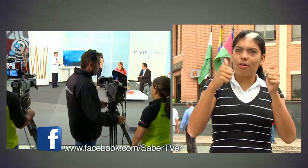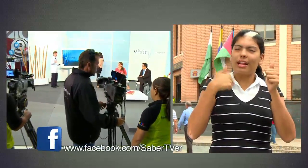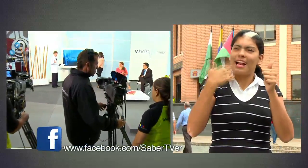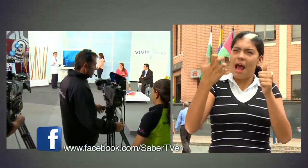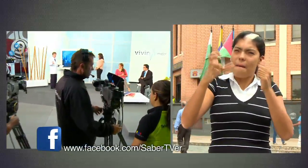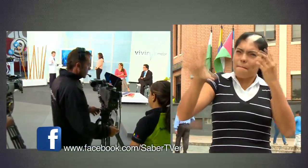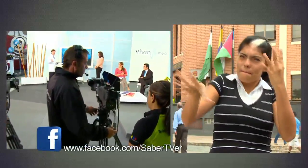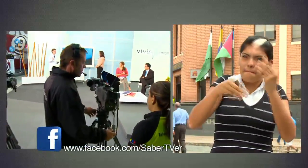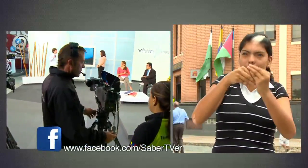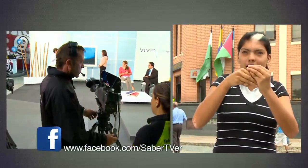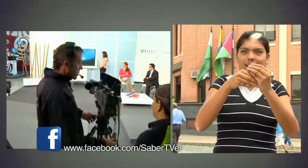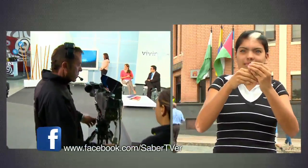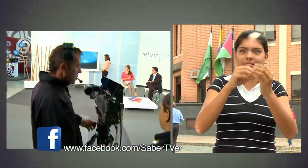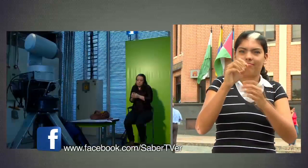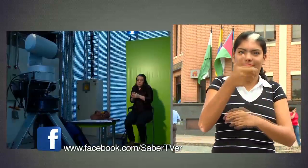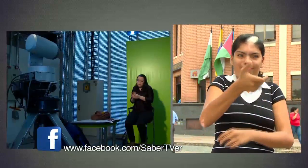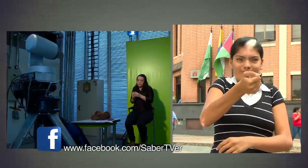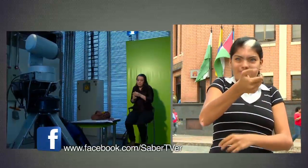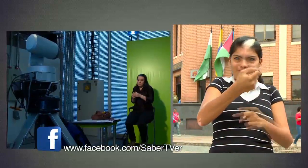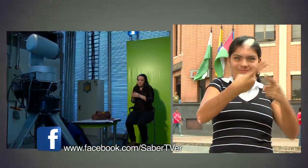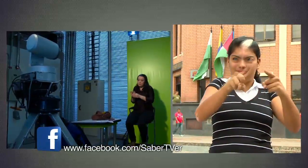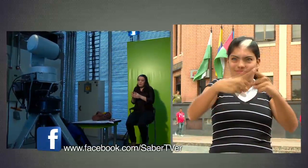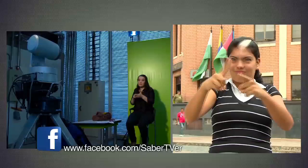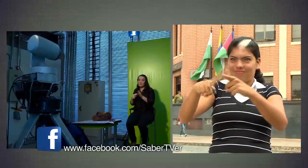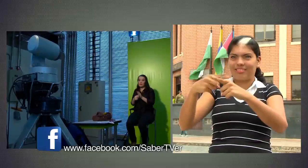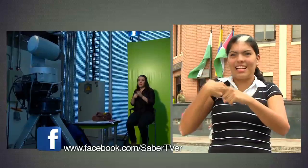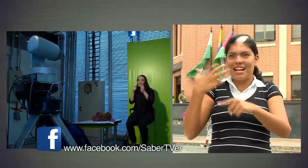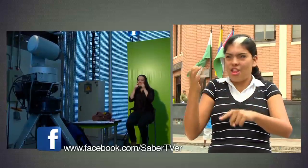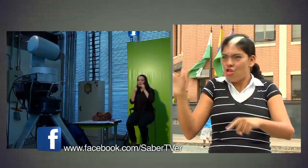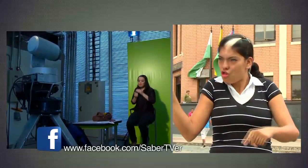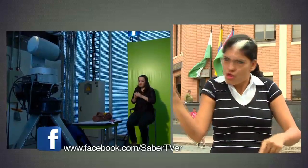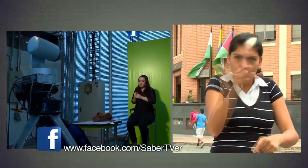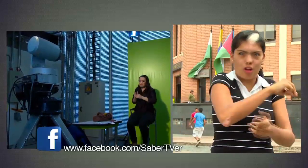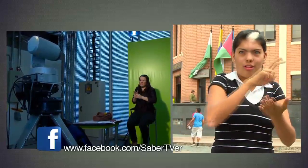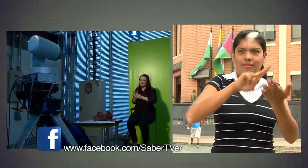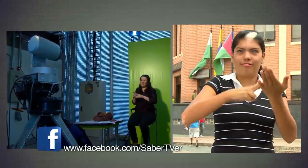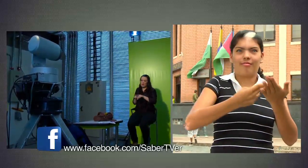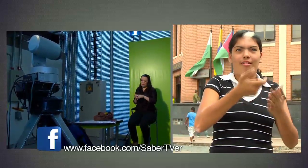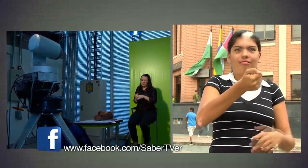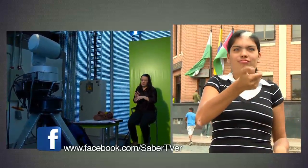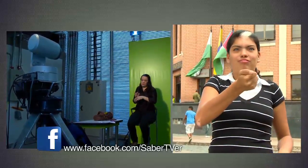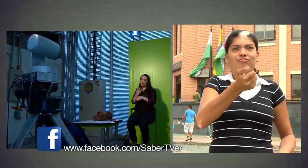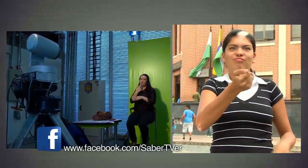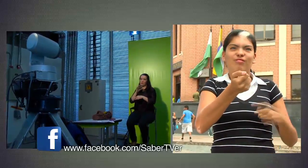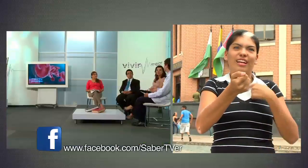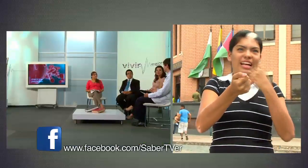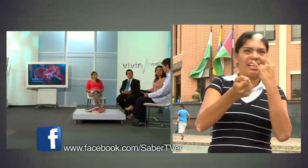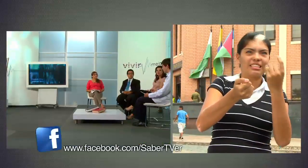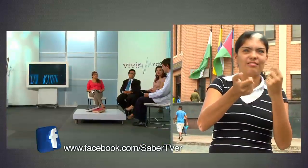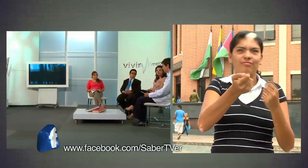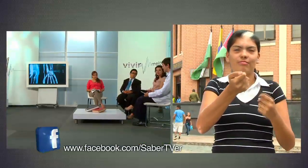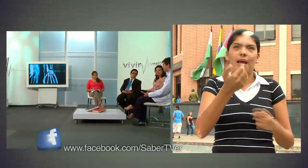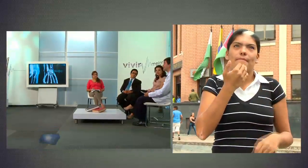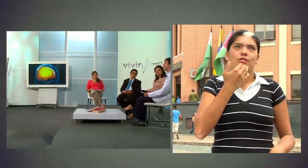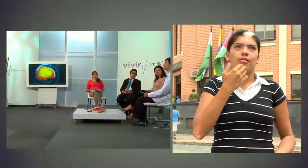agregar otros, que yo tuviera una opción de dónde escoger. Casi que, ay, me interesa este programa, entonces ahí tengo el intérprete, por ejemplo,